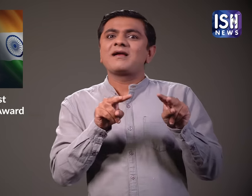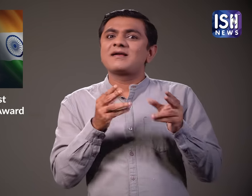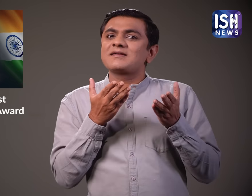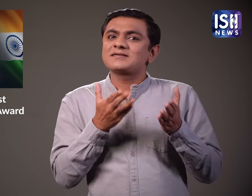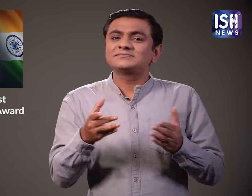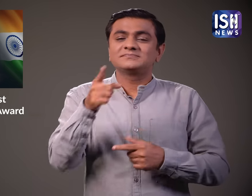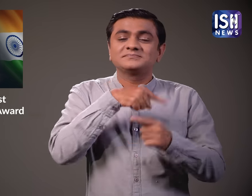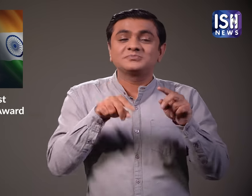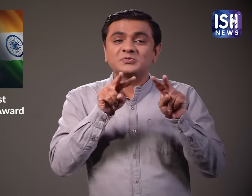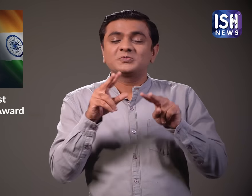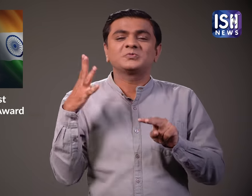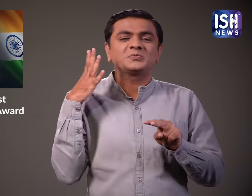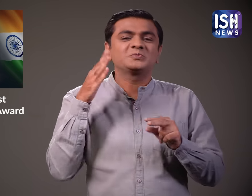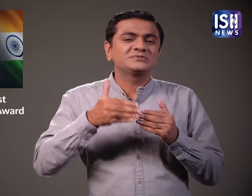अब और अपडेट का इंतजार करते हैं